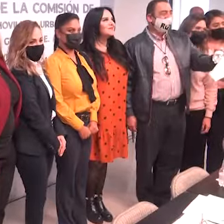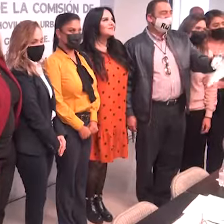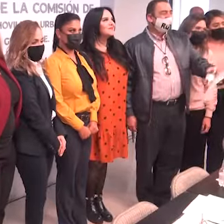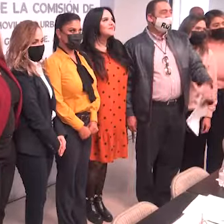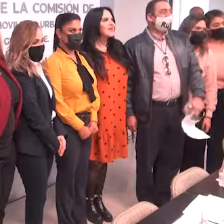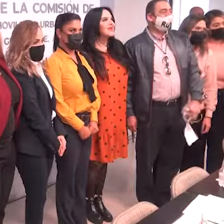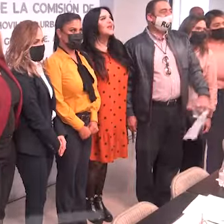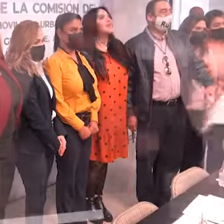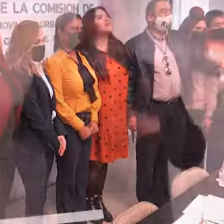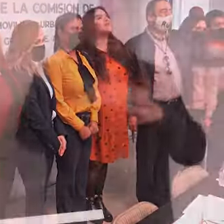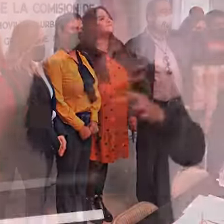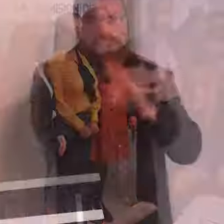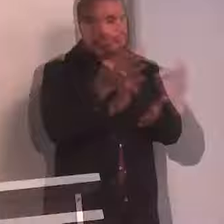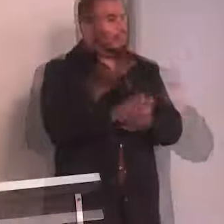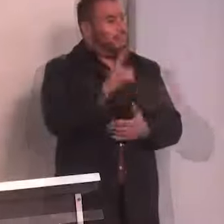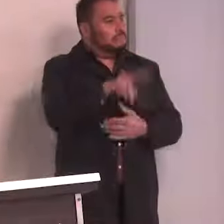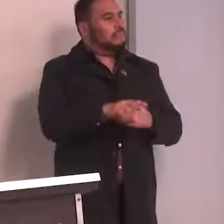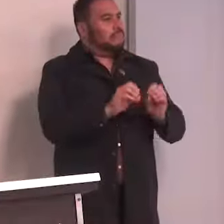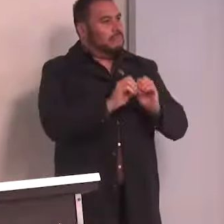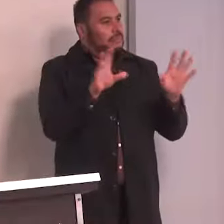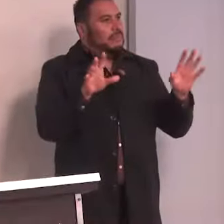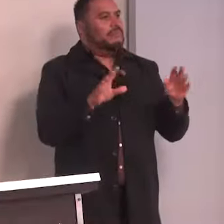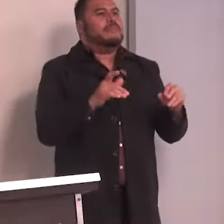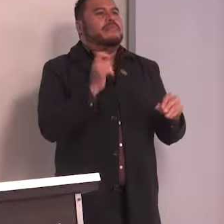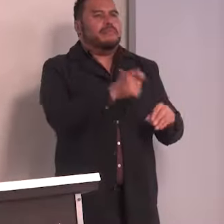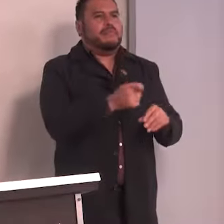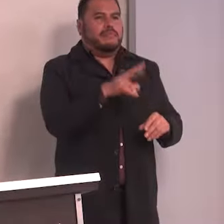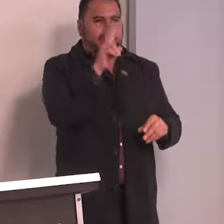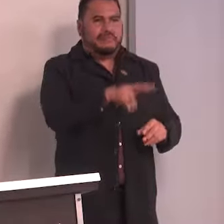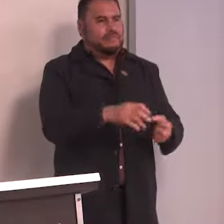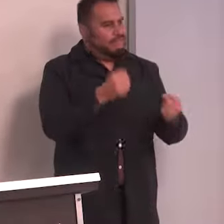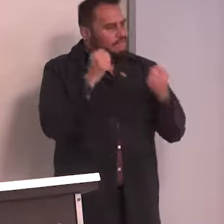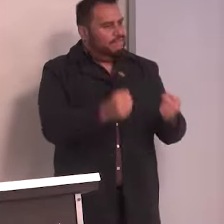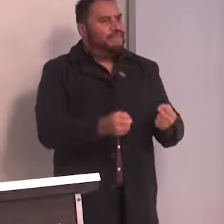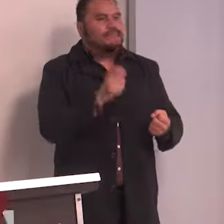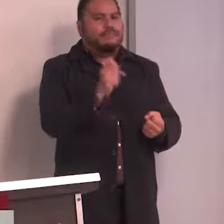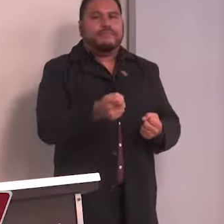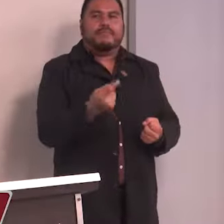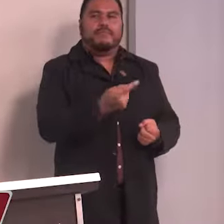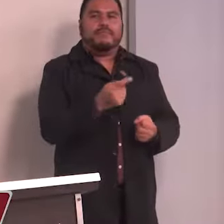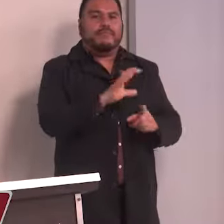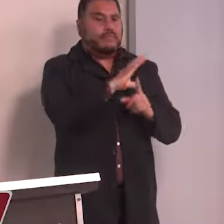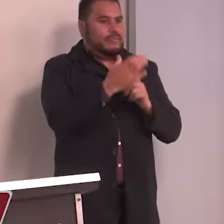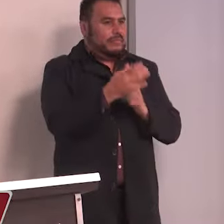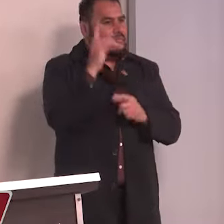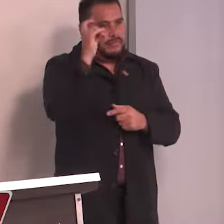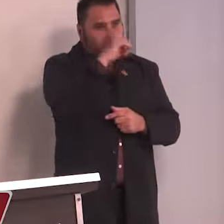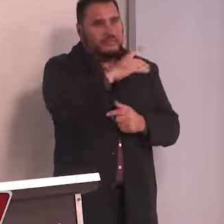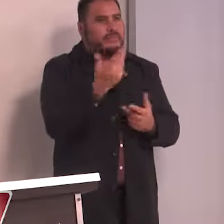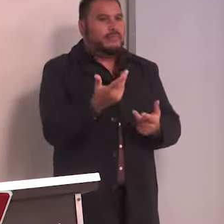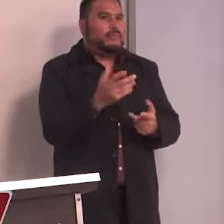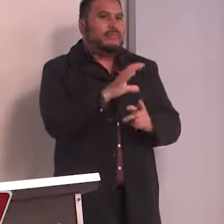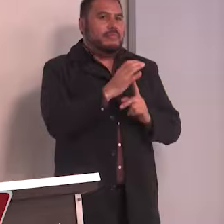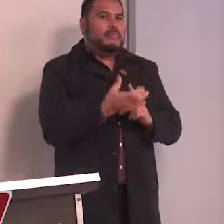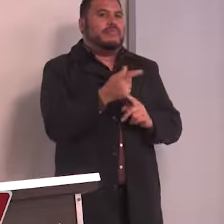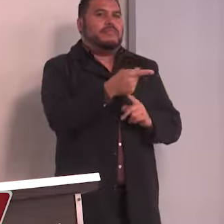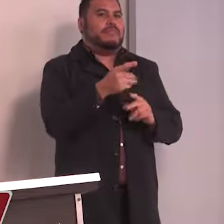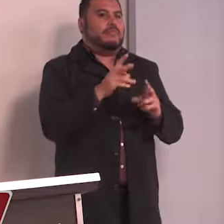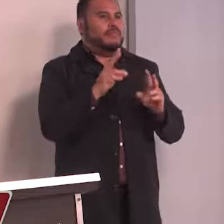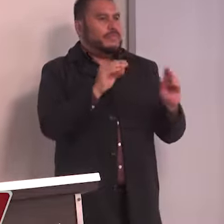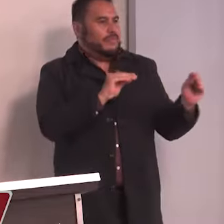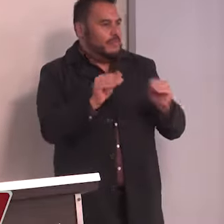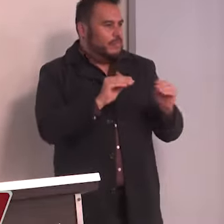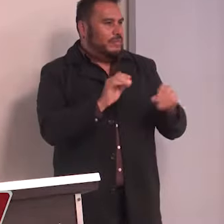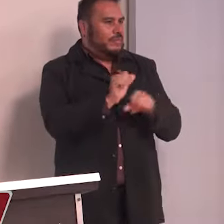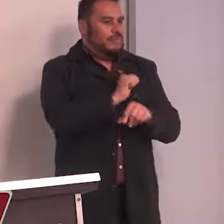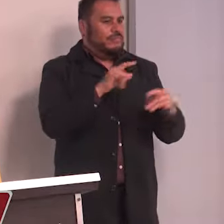próximamente será publicada. Esta sin duda es una comisión difícil, la viabilidad y